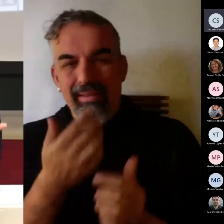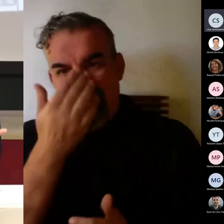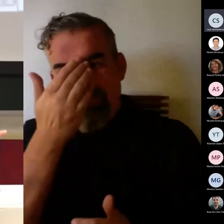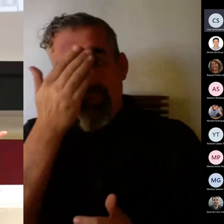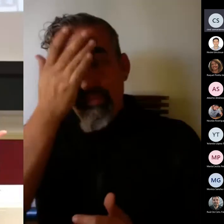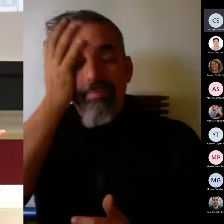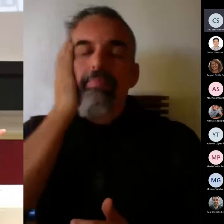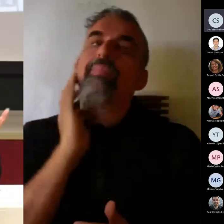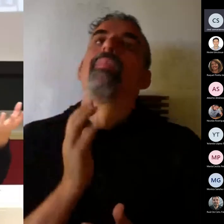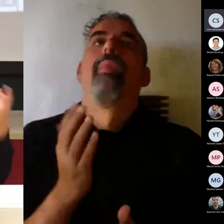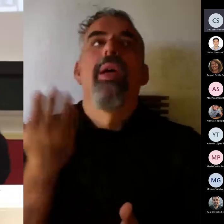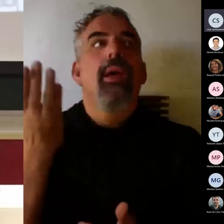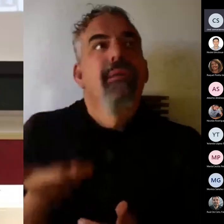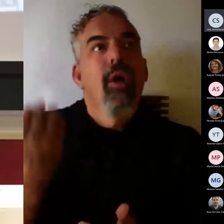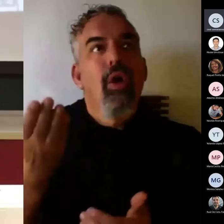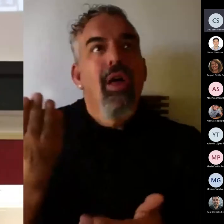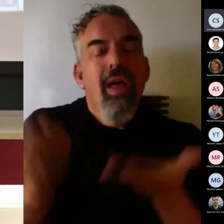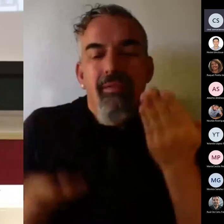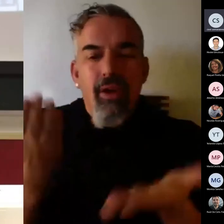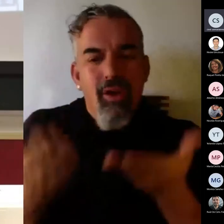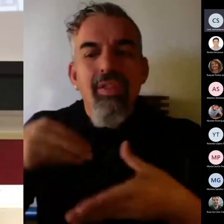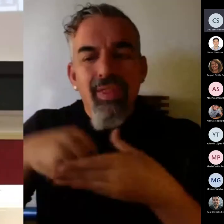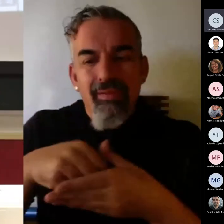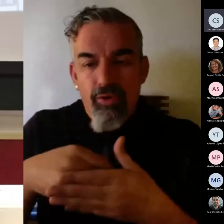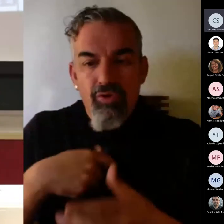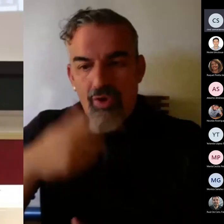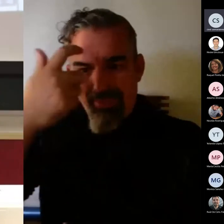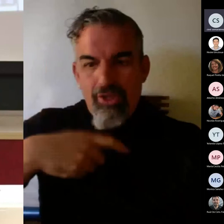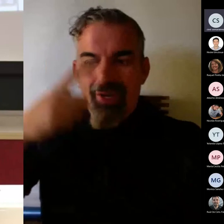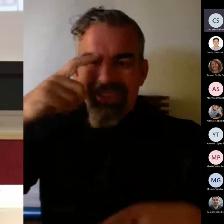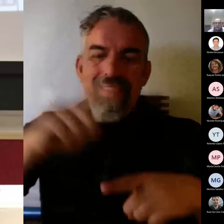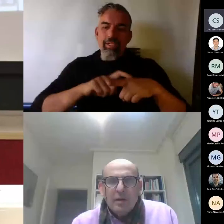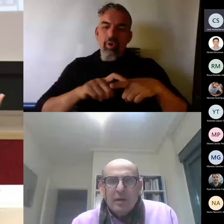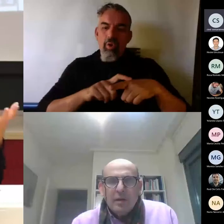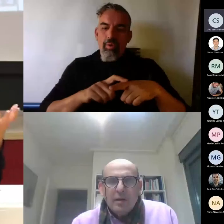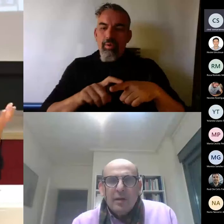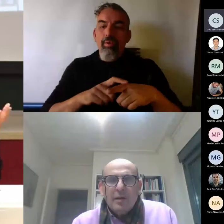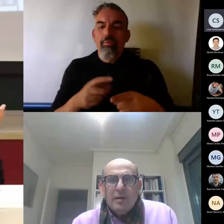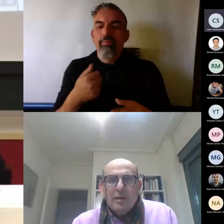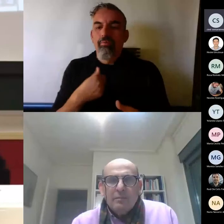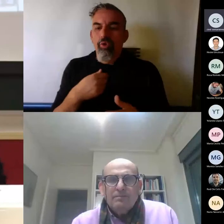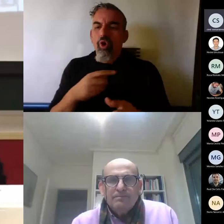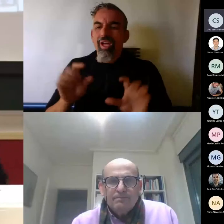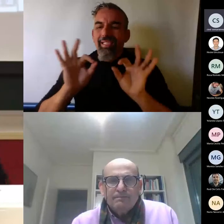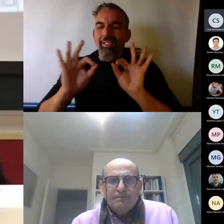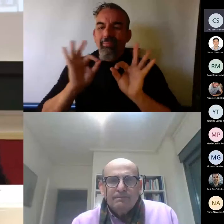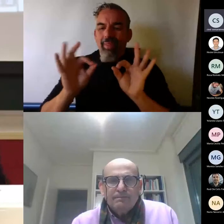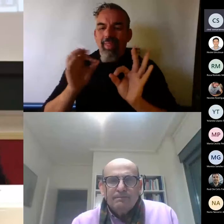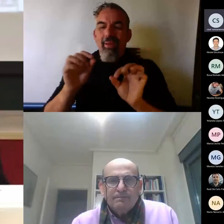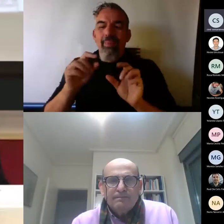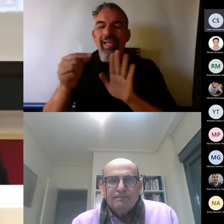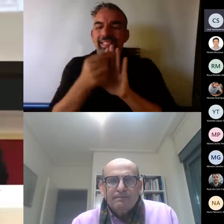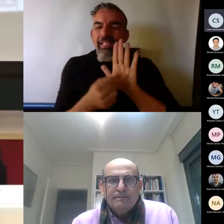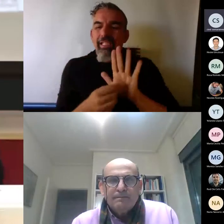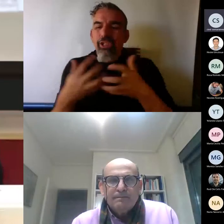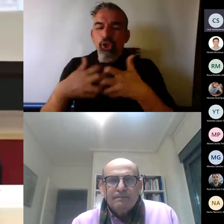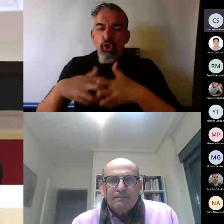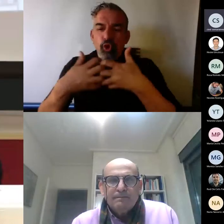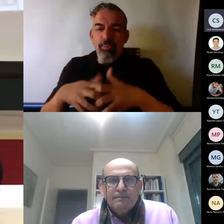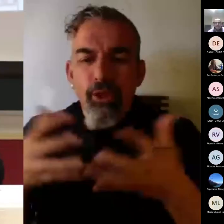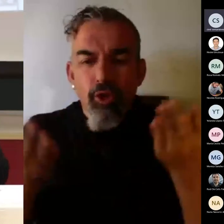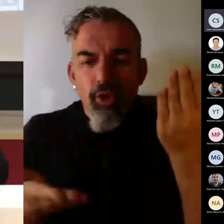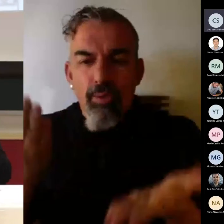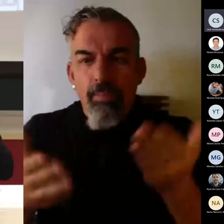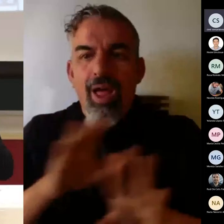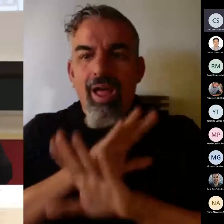marco sustantivo previo, es un trabajo, yo soy psicómetra, me dedico a la psicometría, soy especialista en instrumentos de evaluación, pero lo comentamos ayer, yo soy incapaz